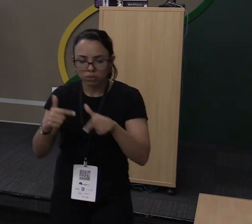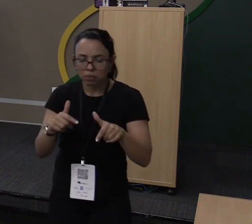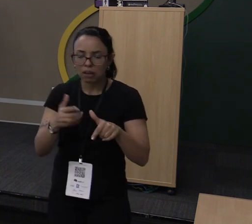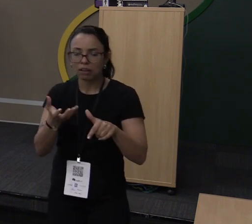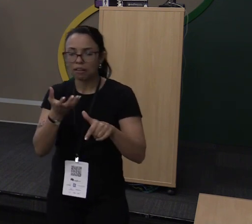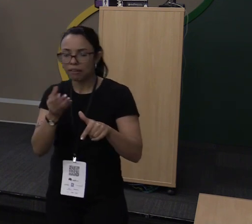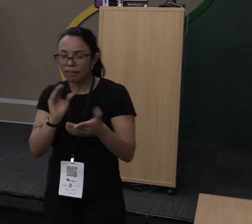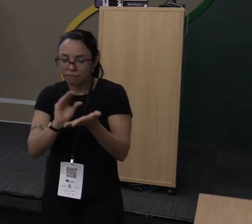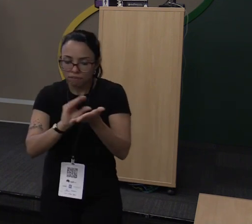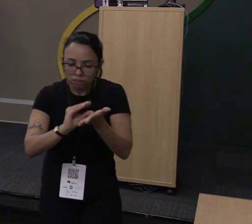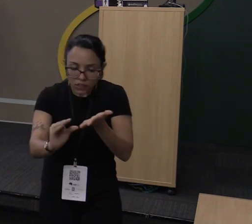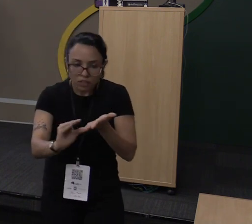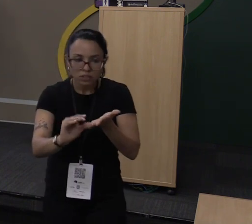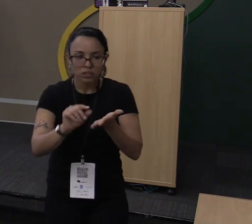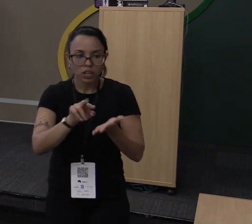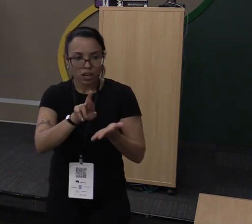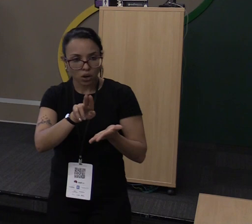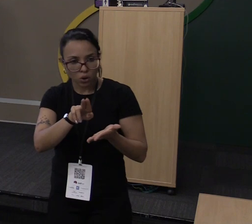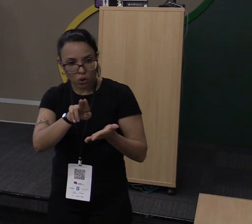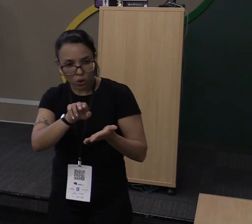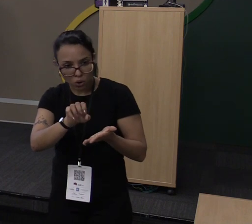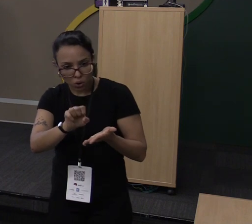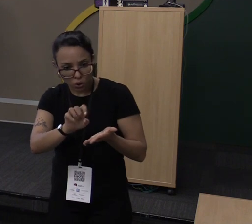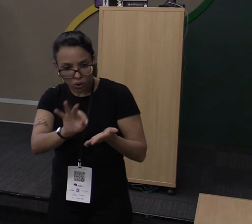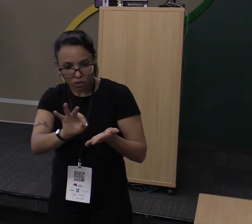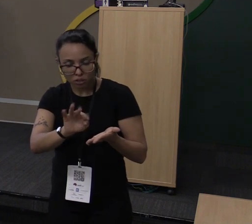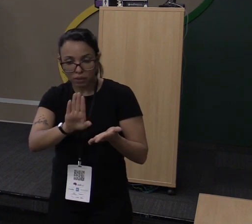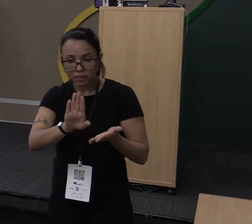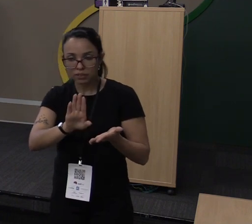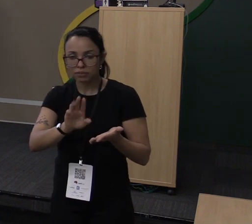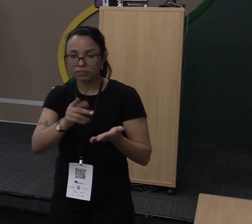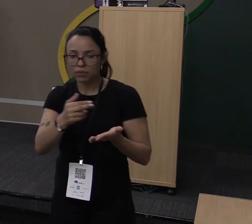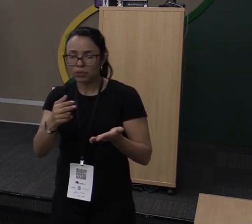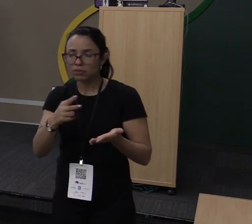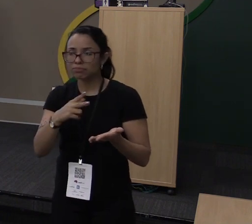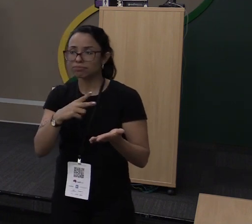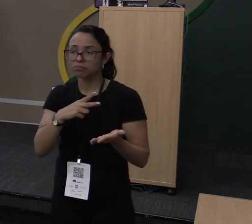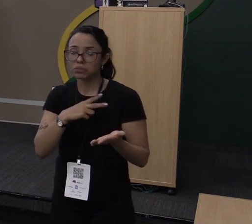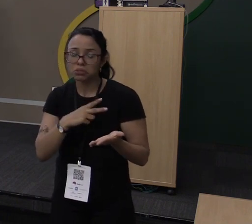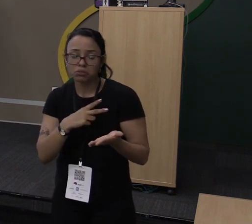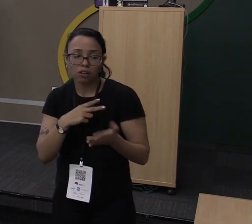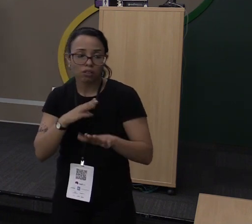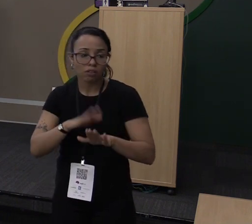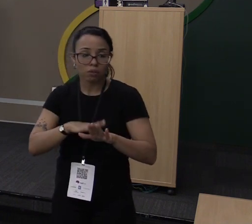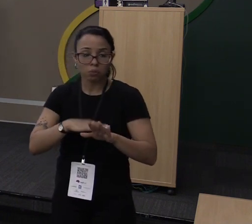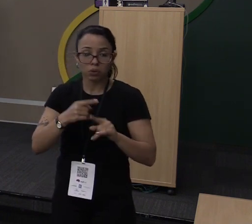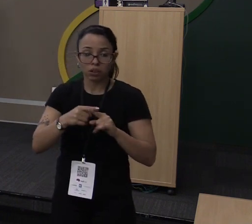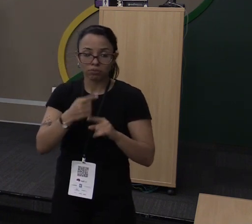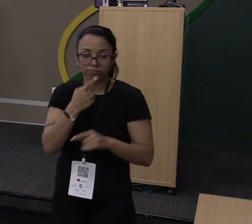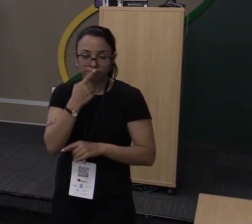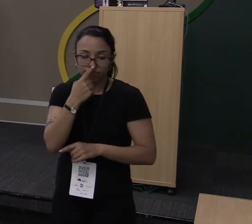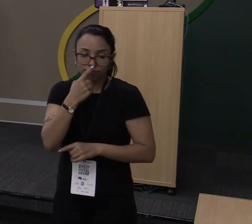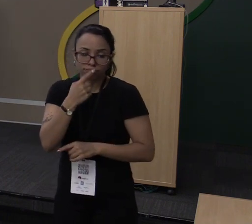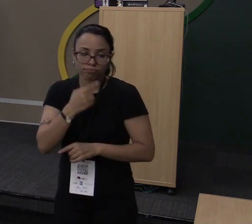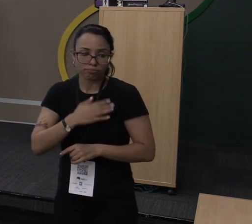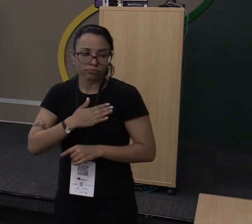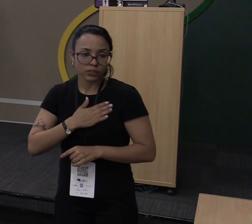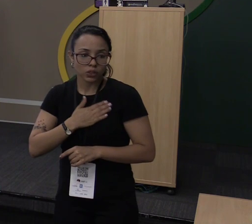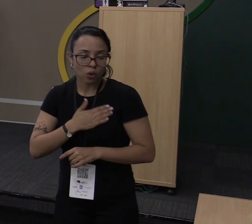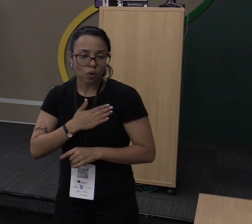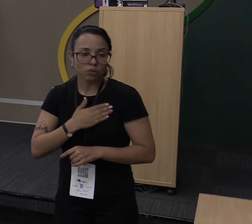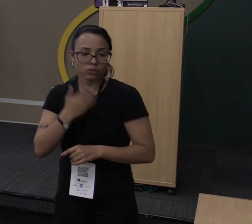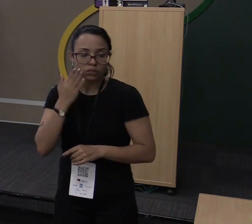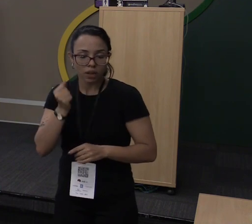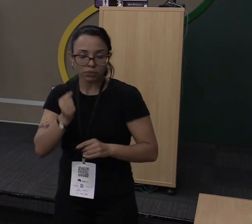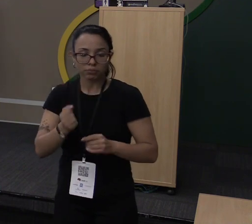querendo investir em Rust, é algo muito pessoal. Você faz porque você gosta e porque você acredita que isso vai te trazer benefícios